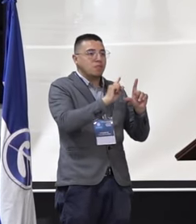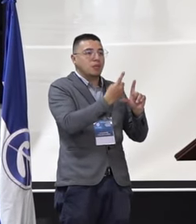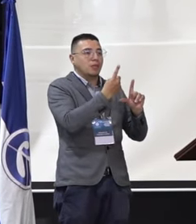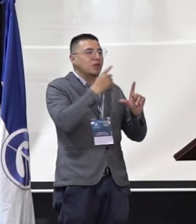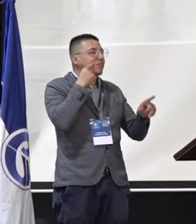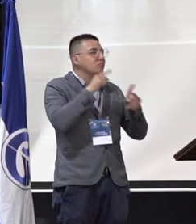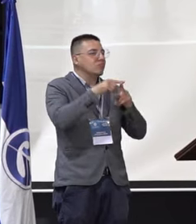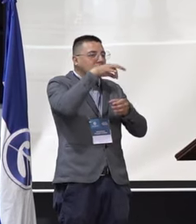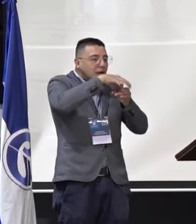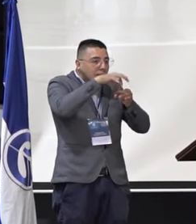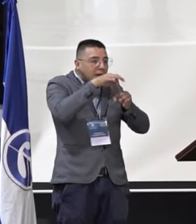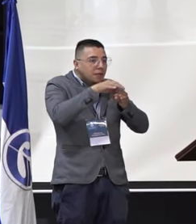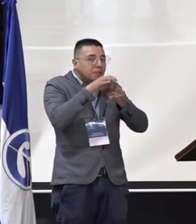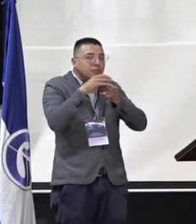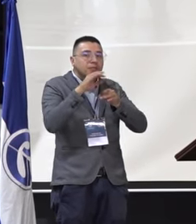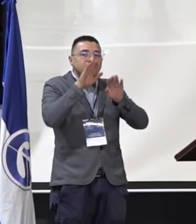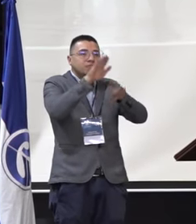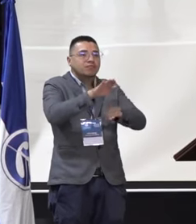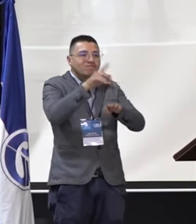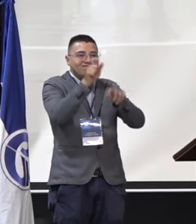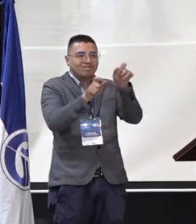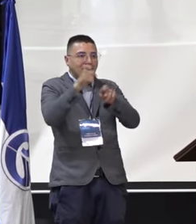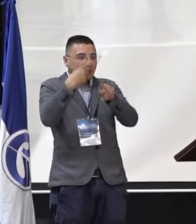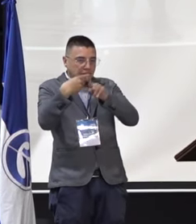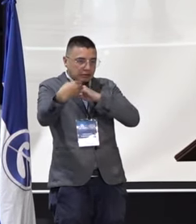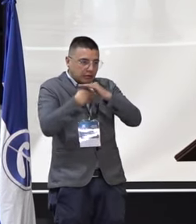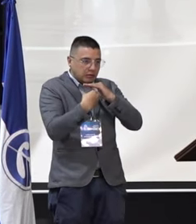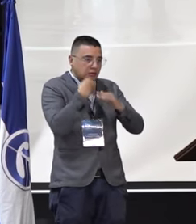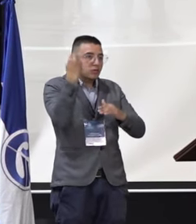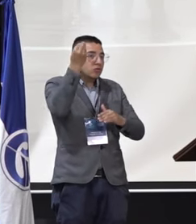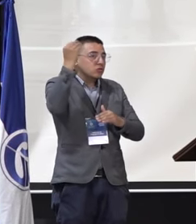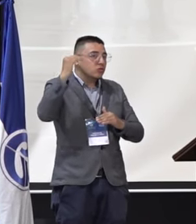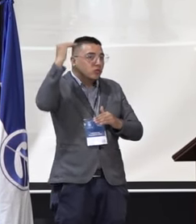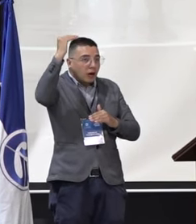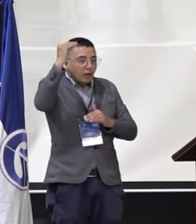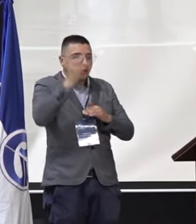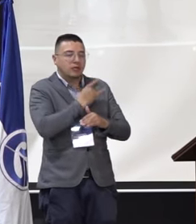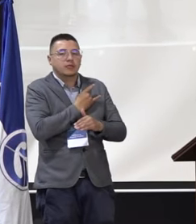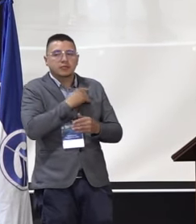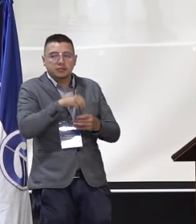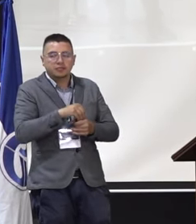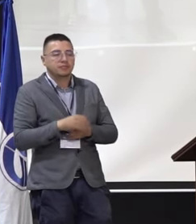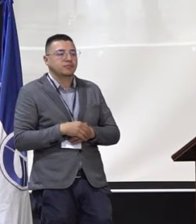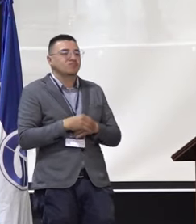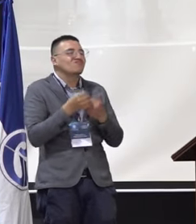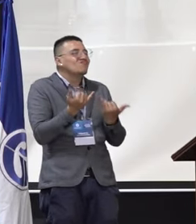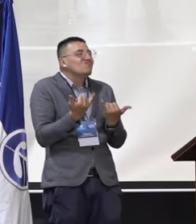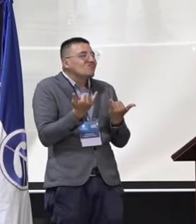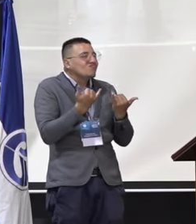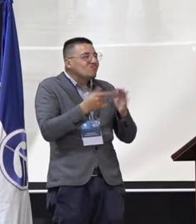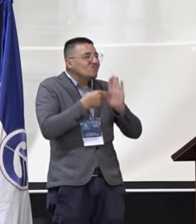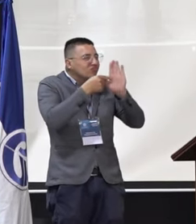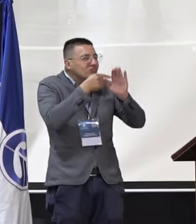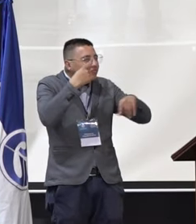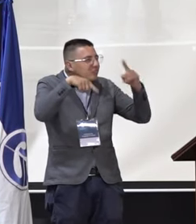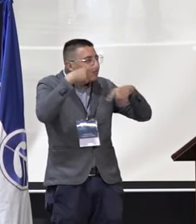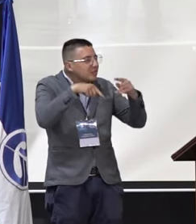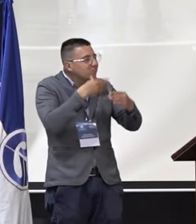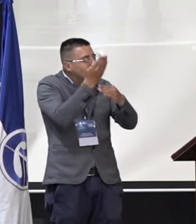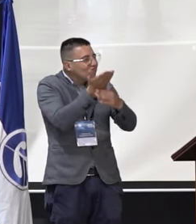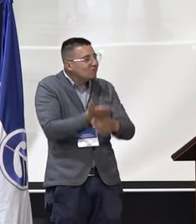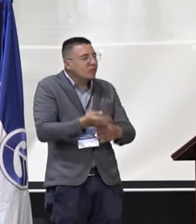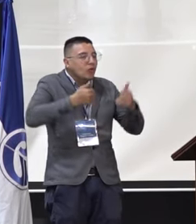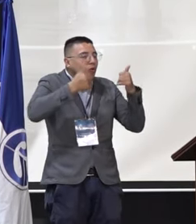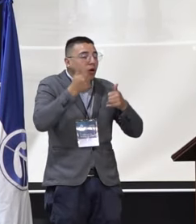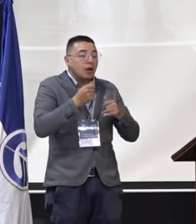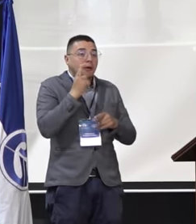candidatos a representación de egresados ante el Consejo Superior Universitario. Nuestra plancha o nuestra propuesta es